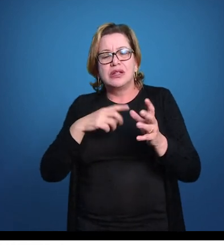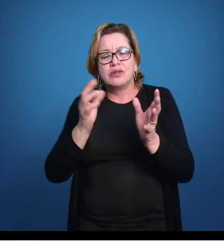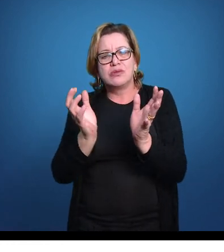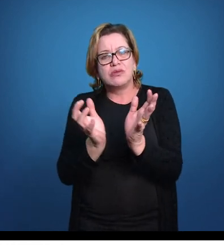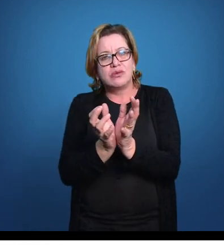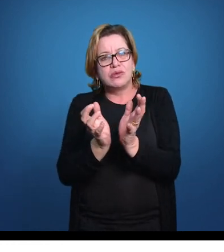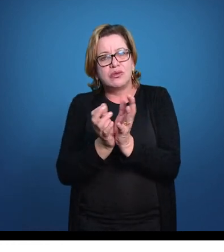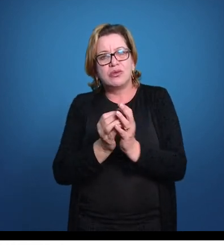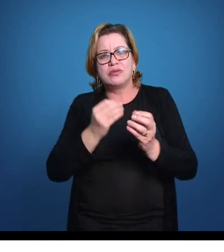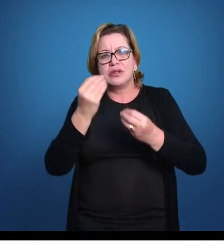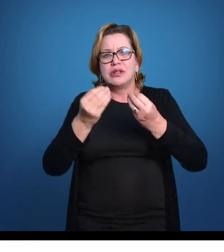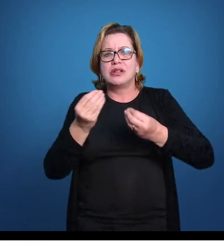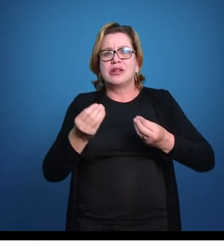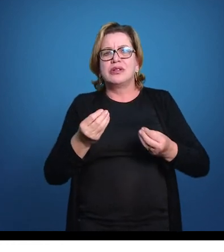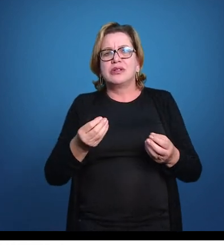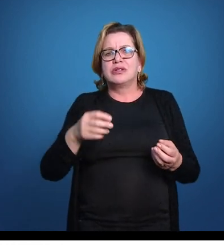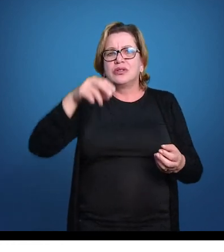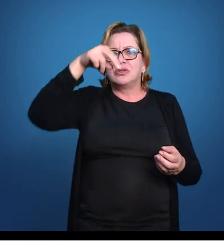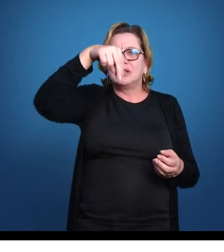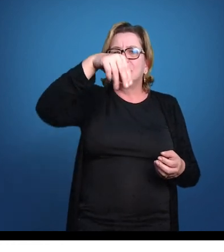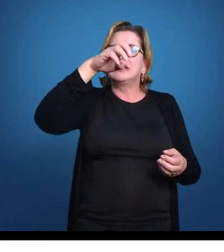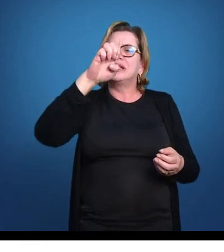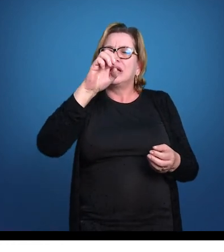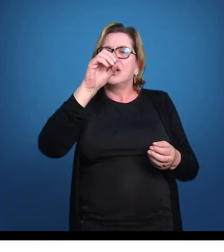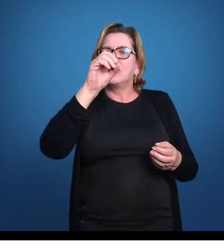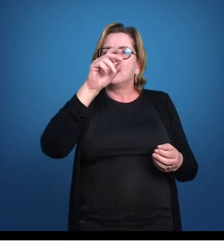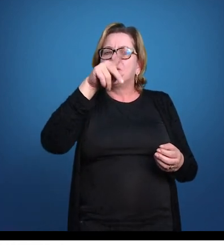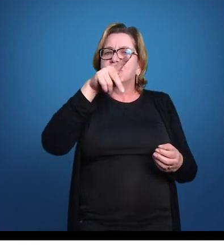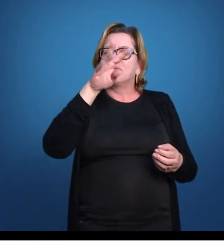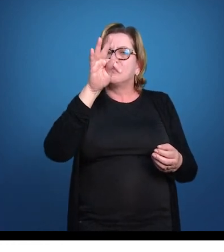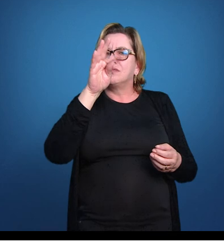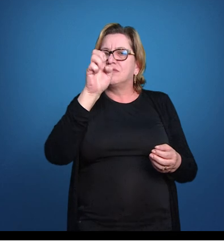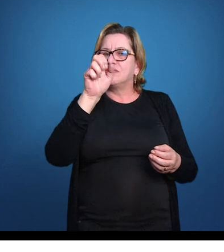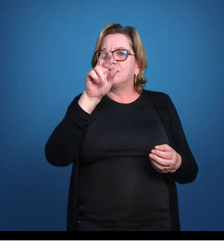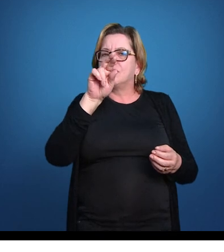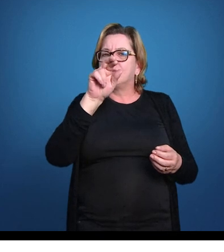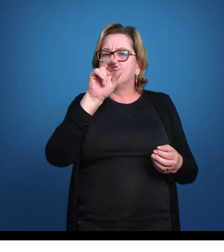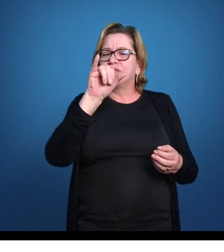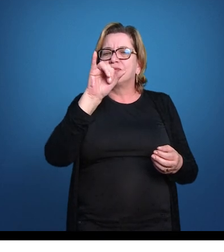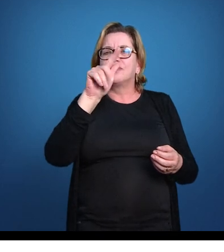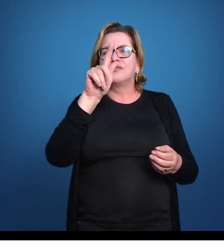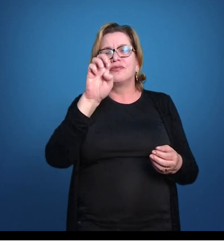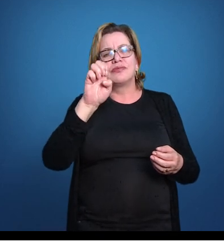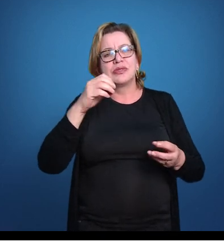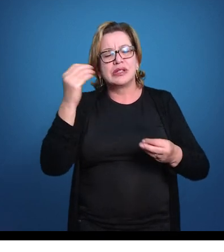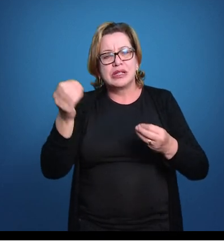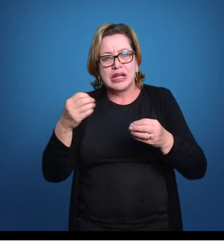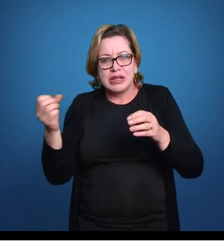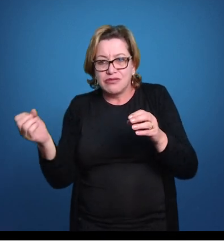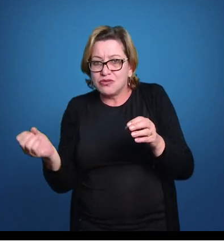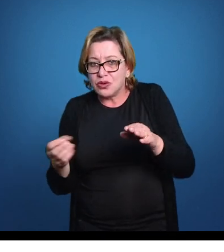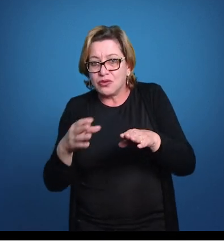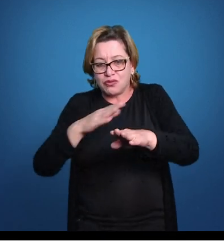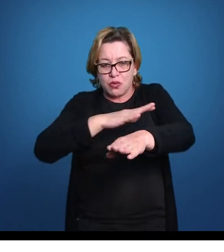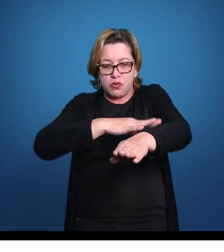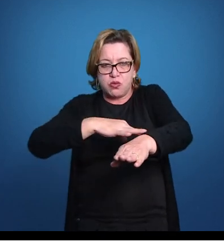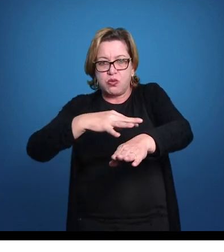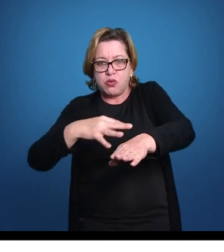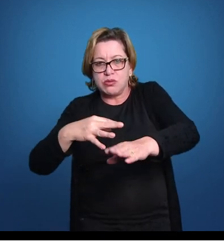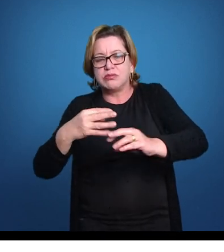actinopterígeos neopterígeos, um grupo aí que já tem essa nadadeira nova, por isso neo